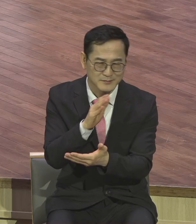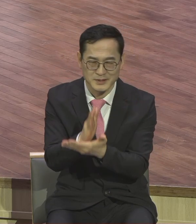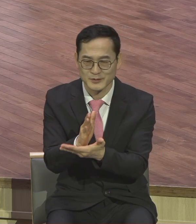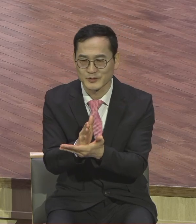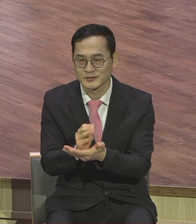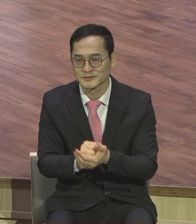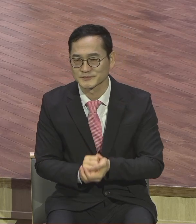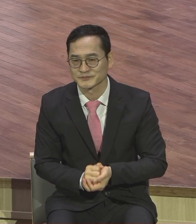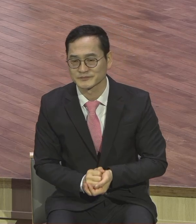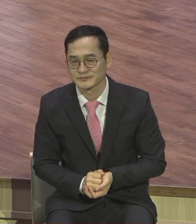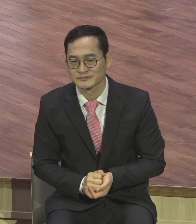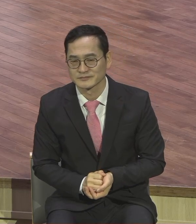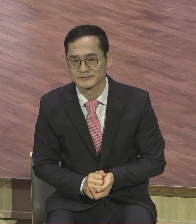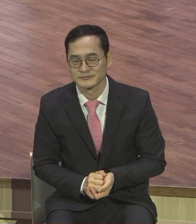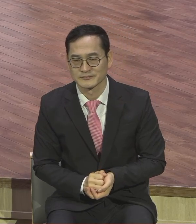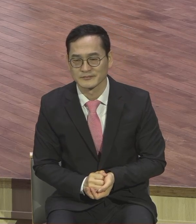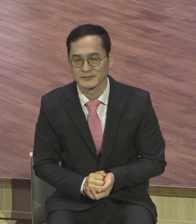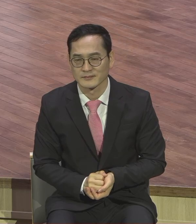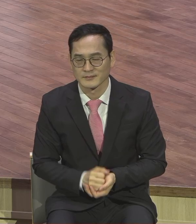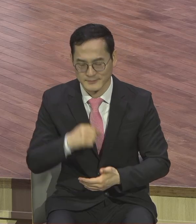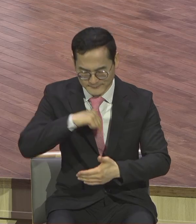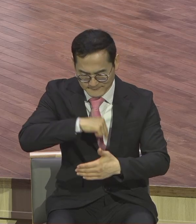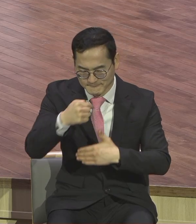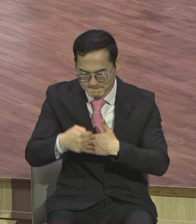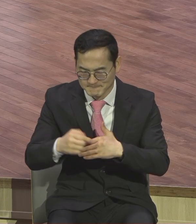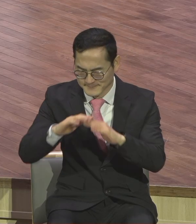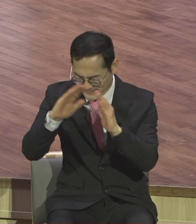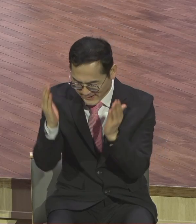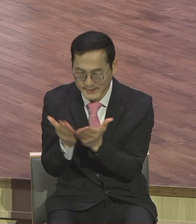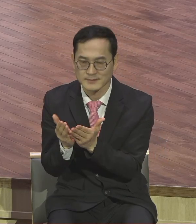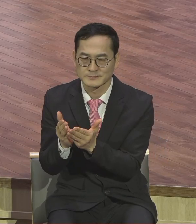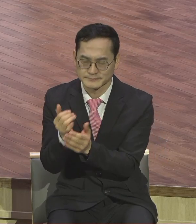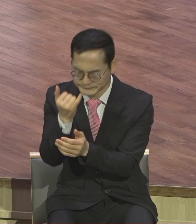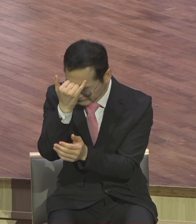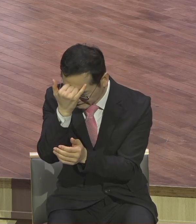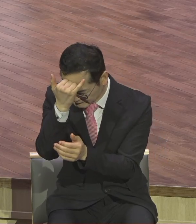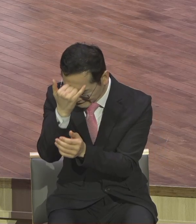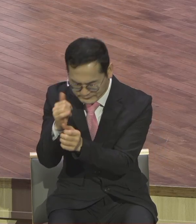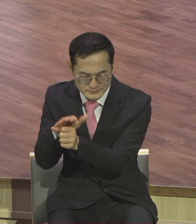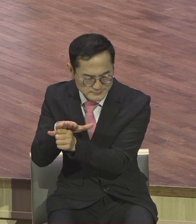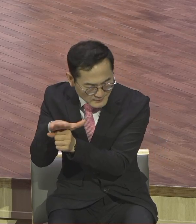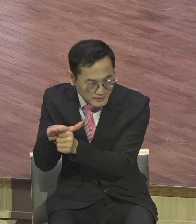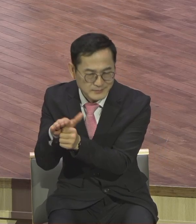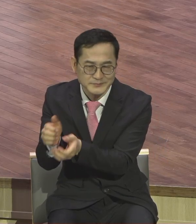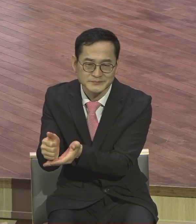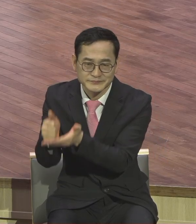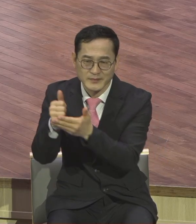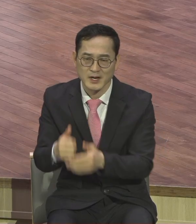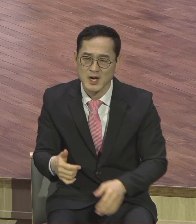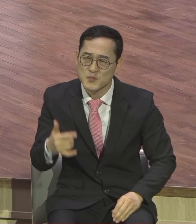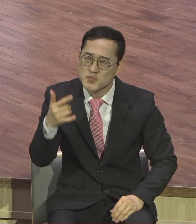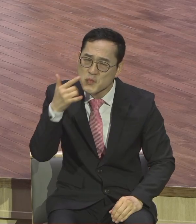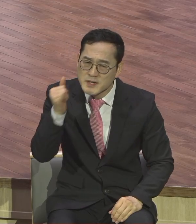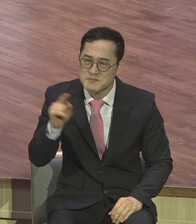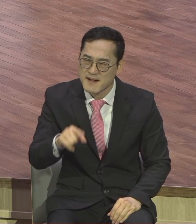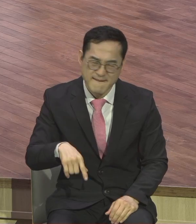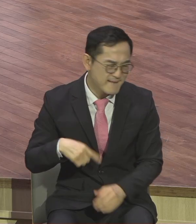중심으로 사랑하고. 그러니까 부모 힘들게 하고 부모 욕하고 어릴 때 뭐